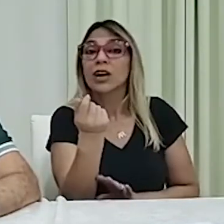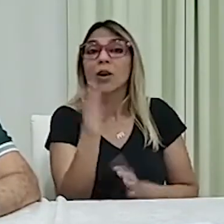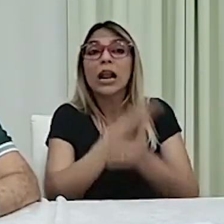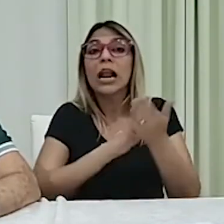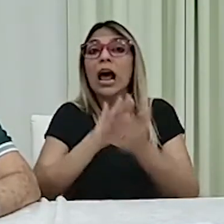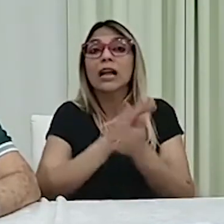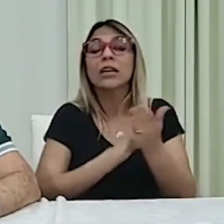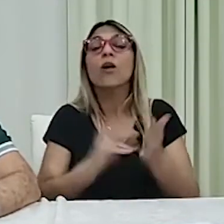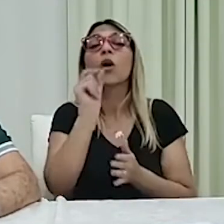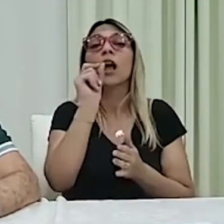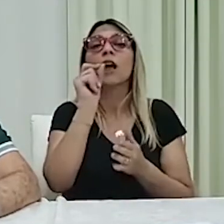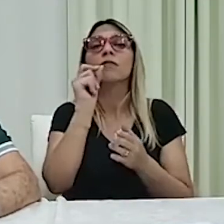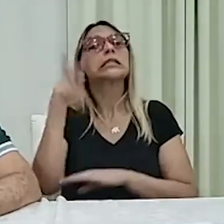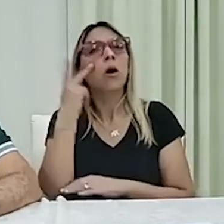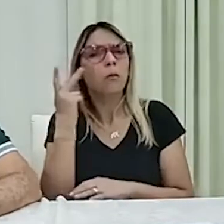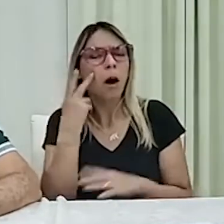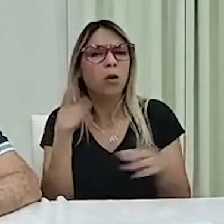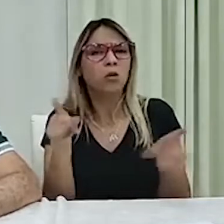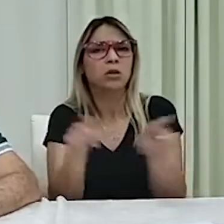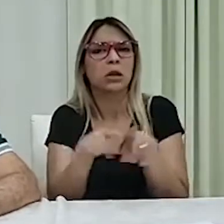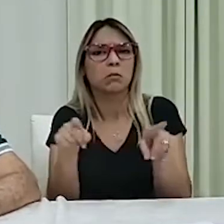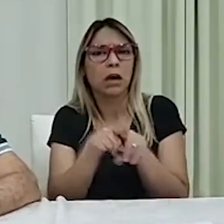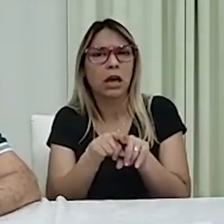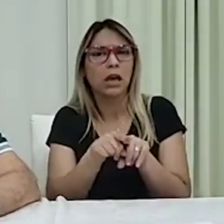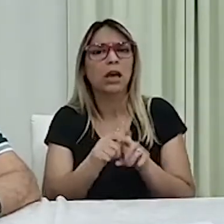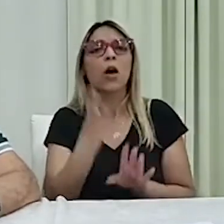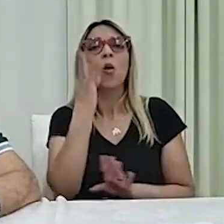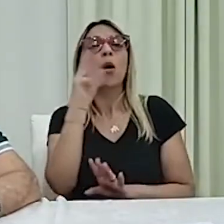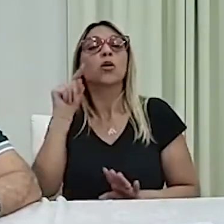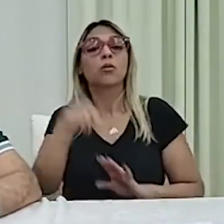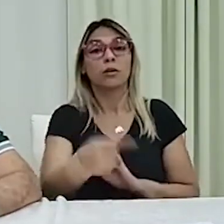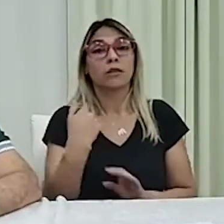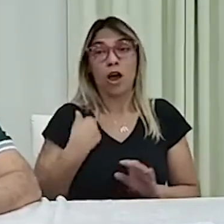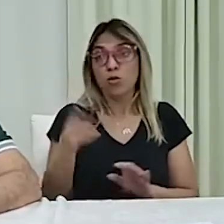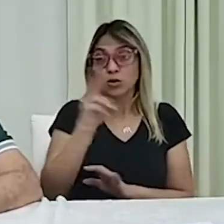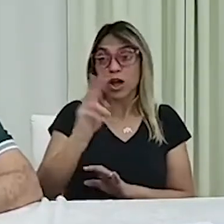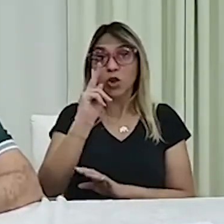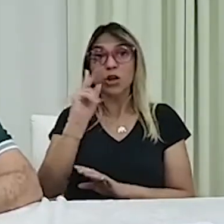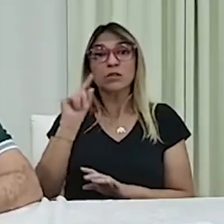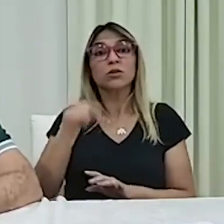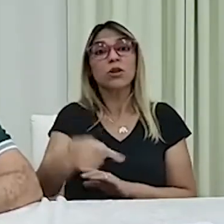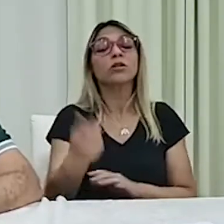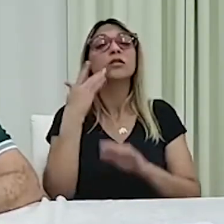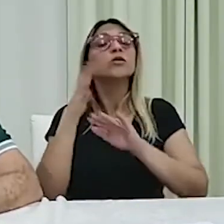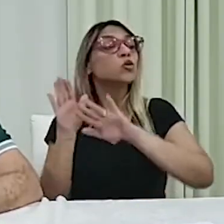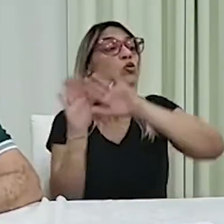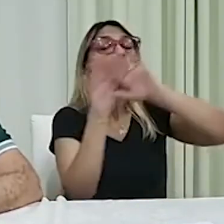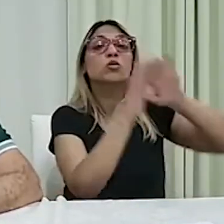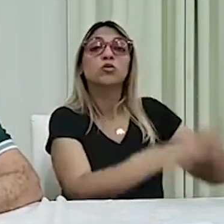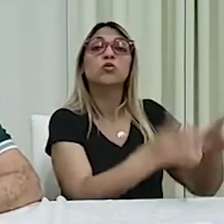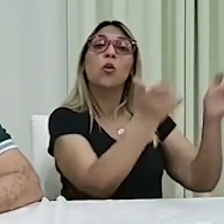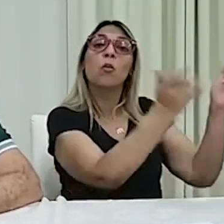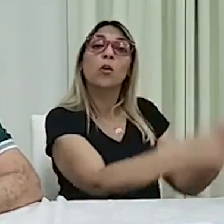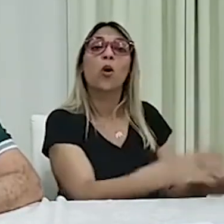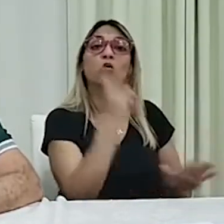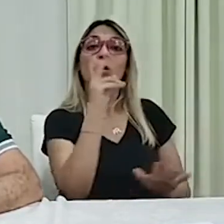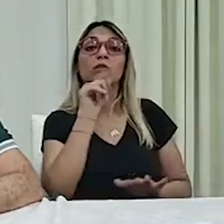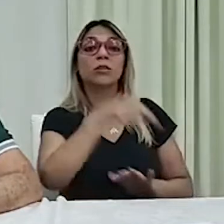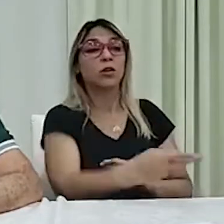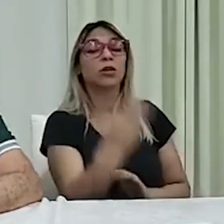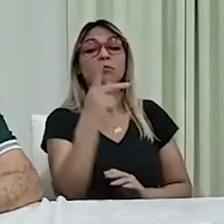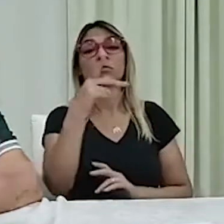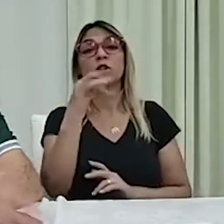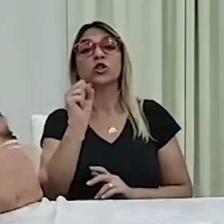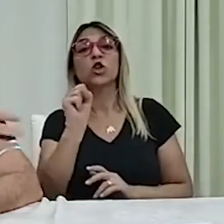doações. Os 4 milhões. E eu usei só 2. Ainda deixei 2 milhões para o partido. É triste, né,